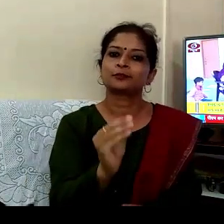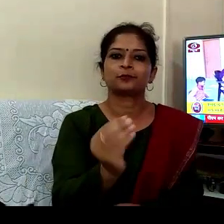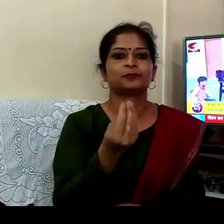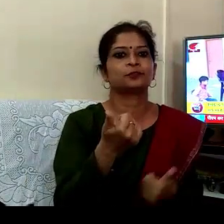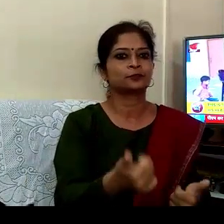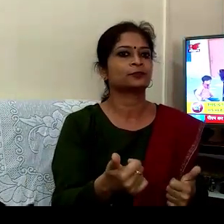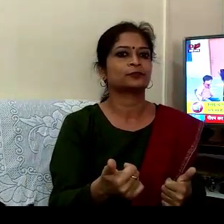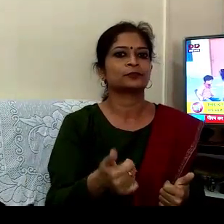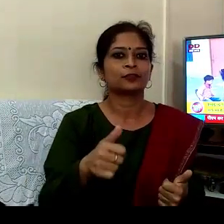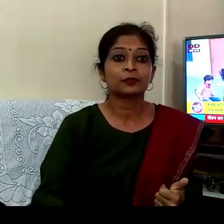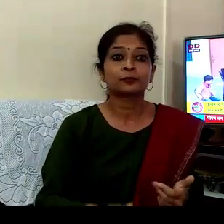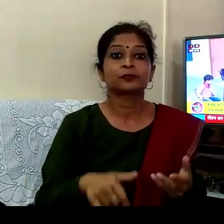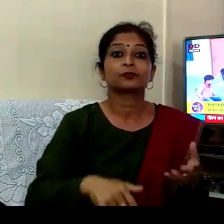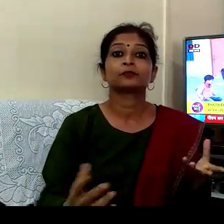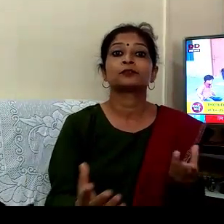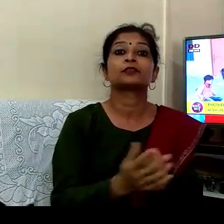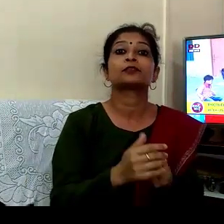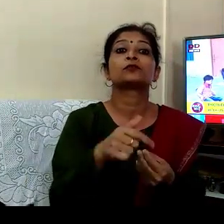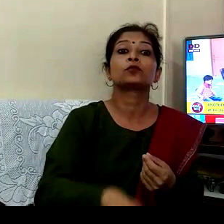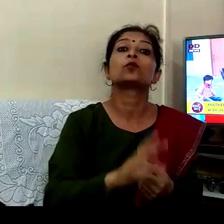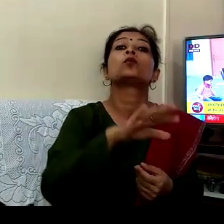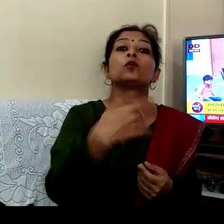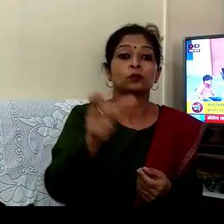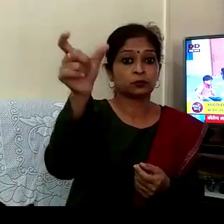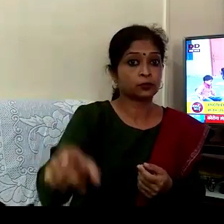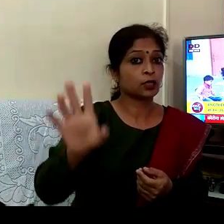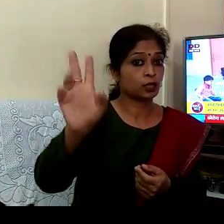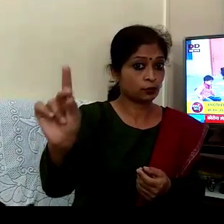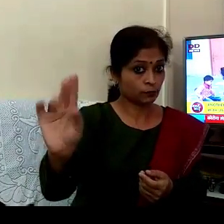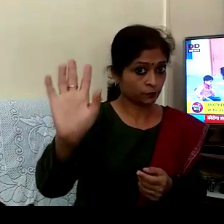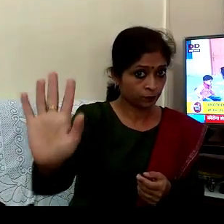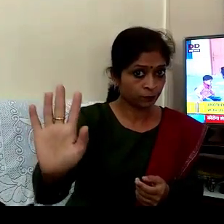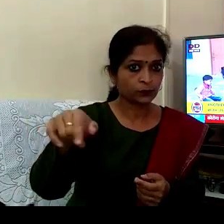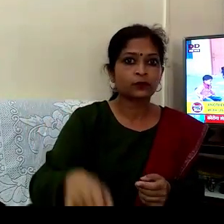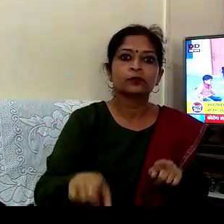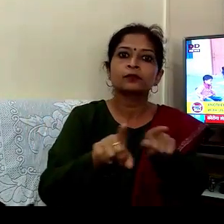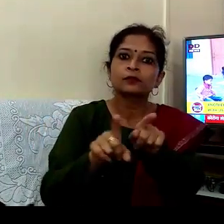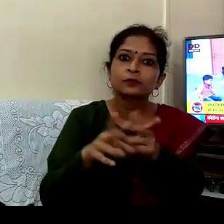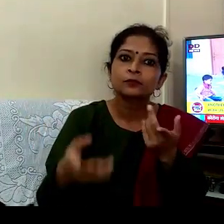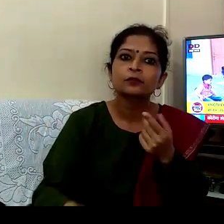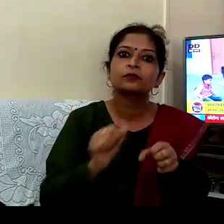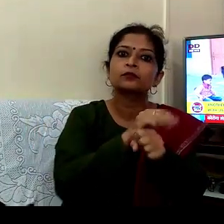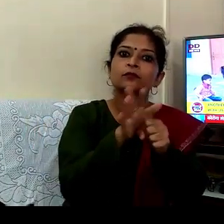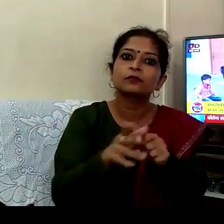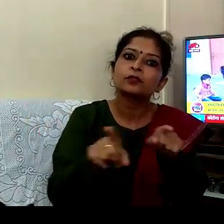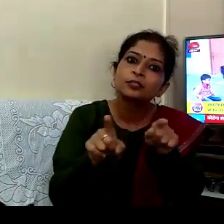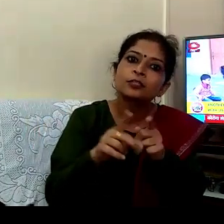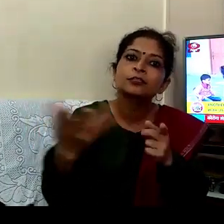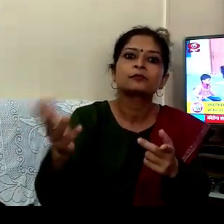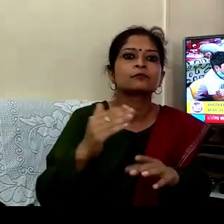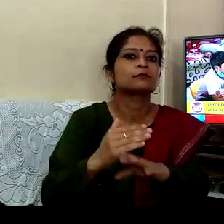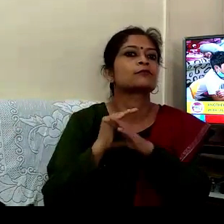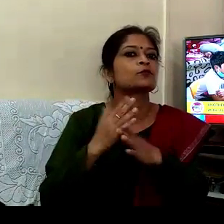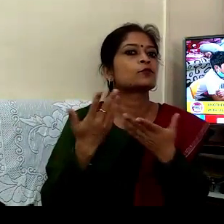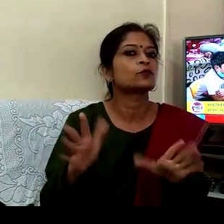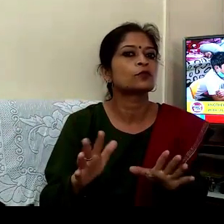رہے ہیں ہمارے ساتھ ایسے ہی ایک اور ساتھی جڑے ہیں جنہوں نے کرونا کو پراجد کیا ہے